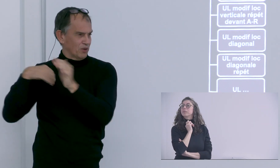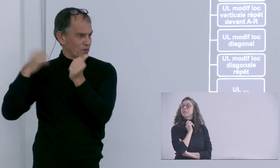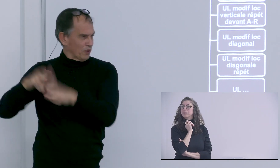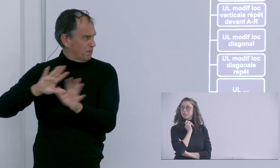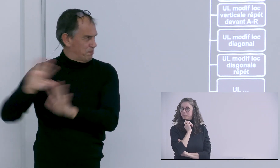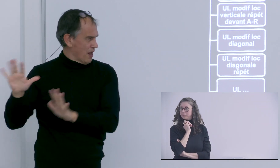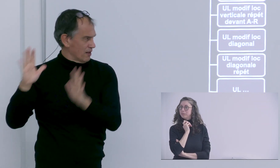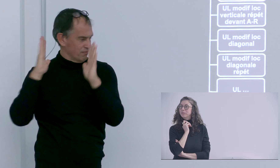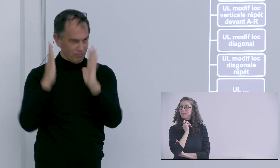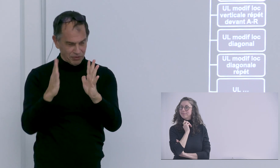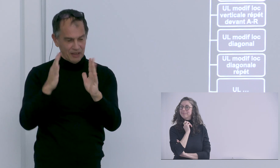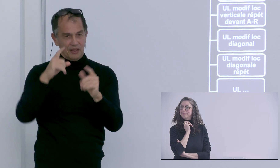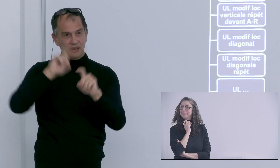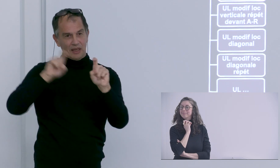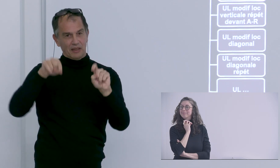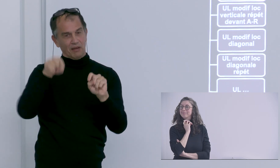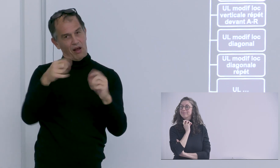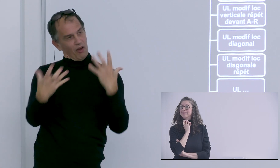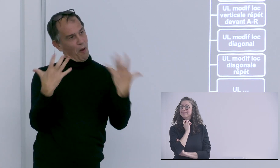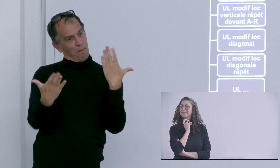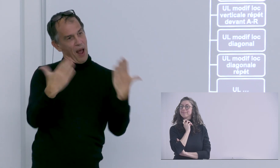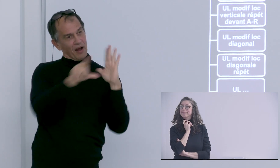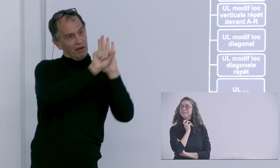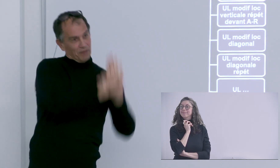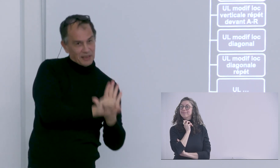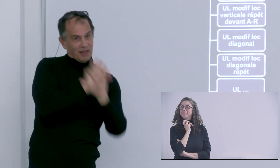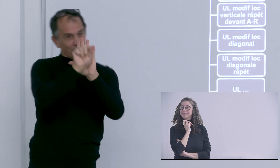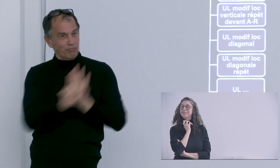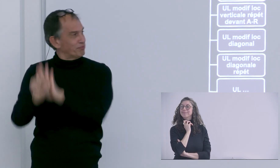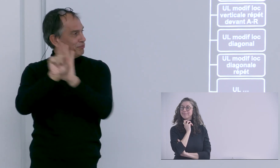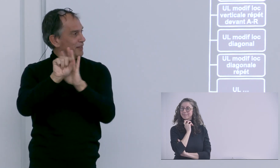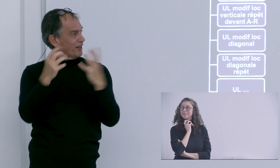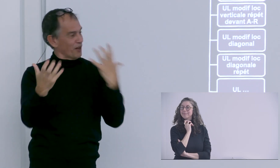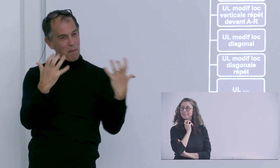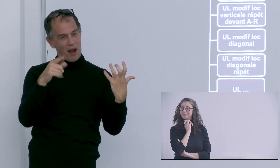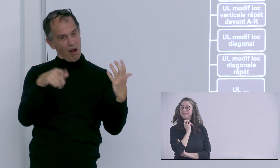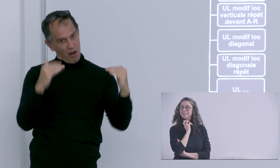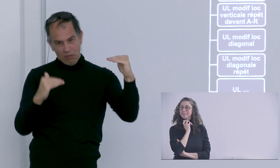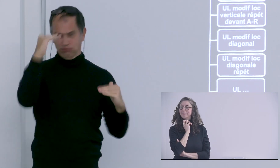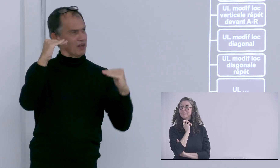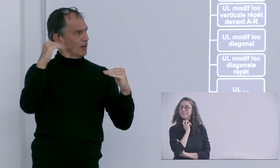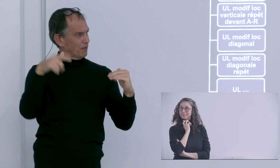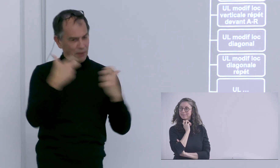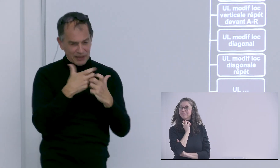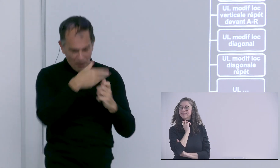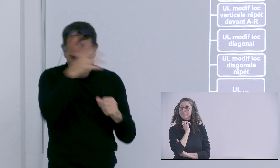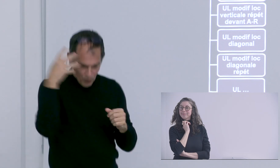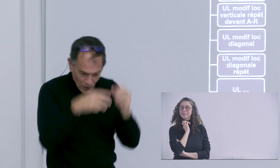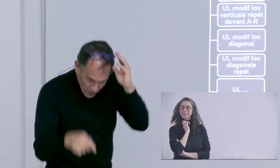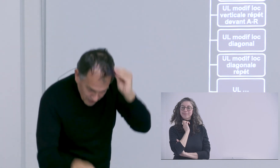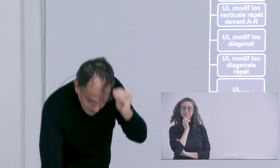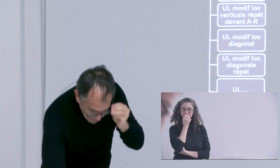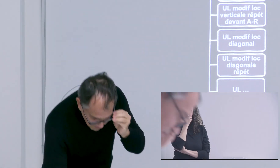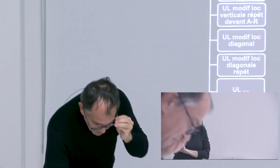après je compte pas les pointages non plus ni les unités de transfert en regardant uniquement les UL